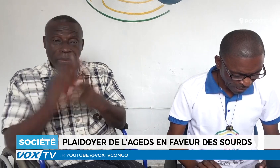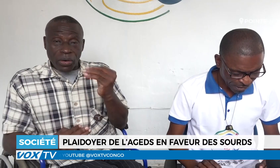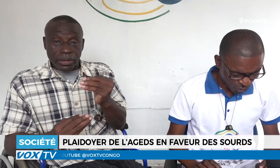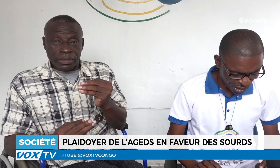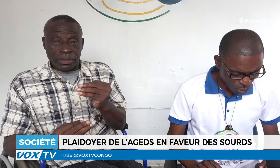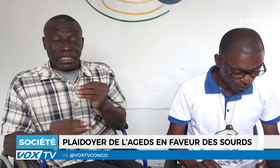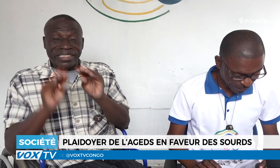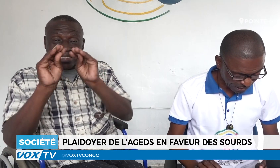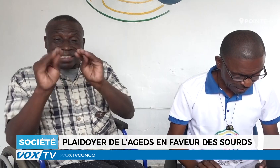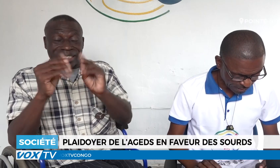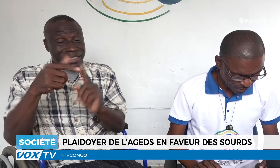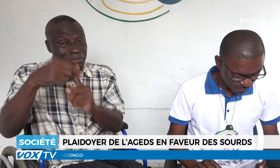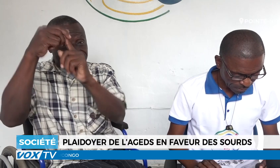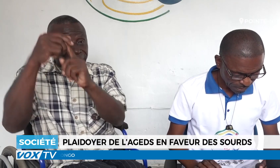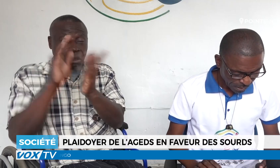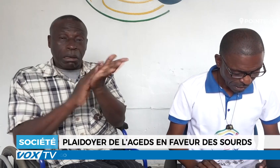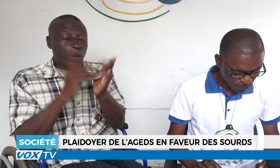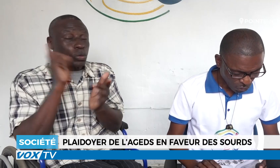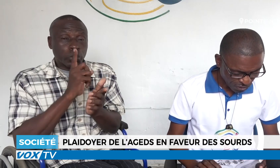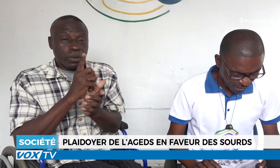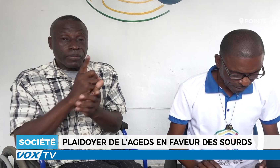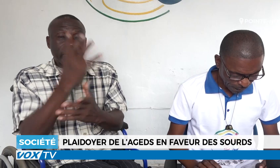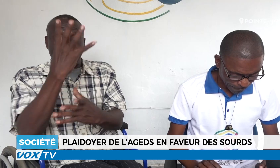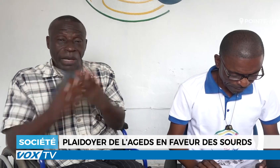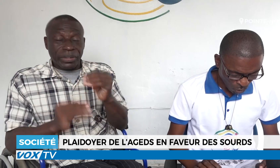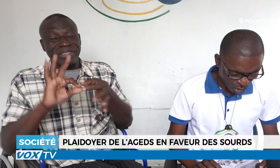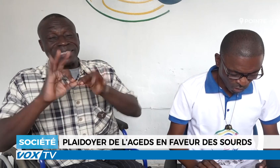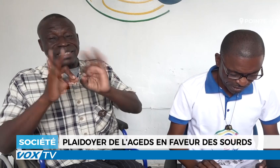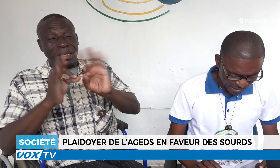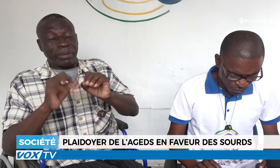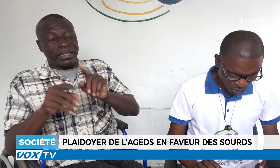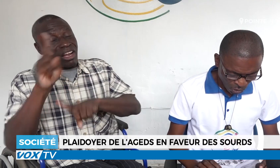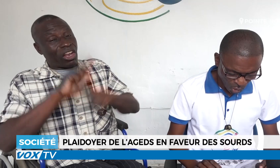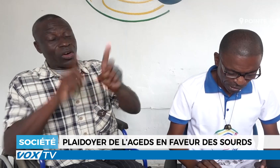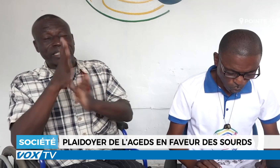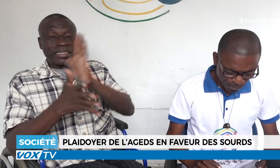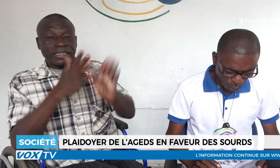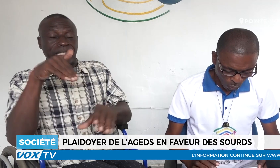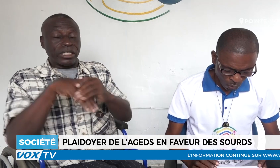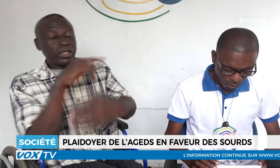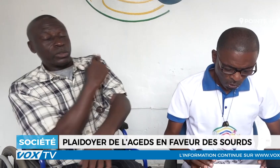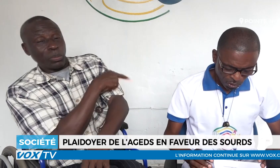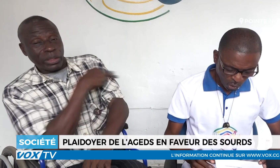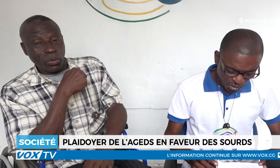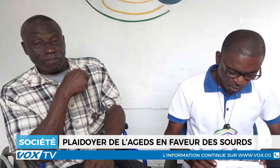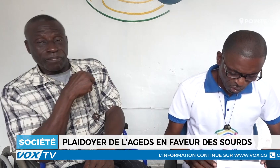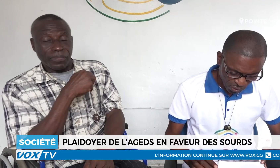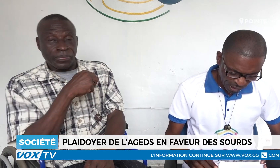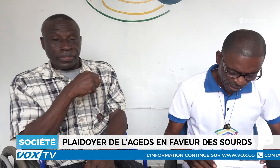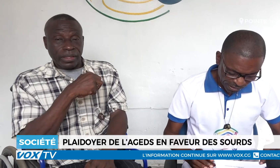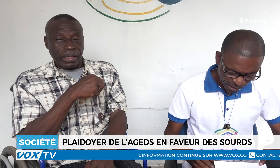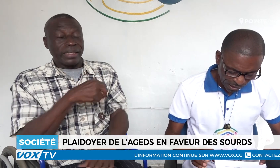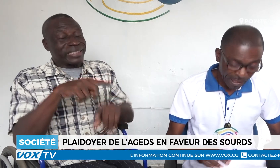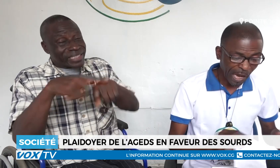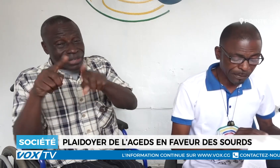des enseignants spécialisés, l'absence des interprètes en langue des signes dans les hôpitaux, centres de